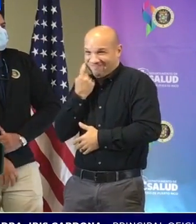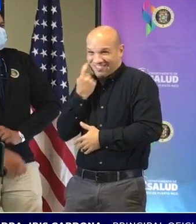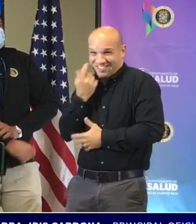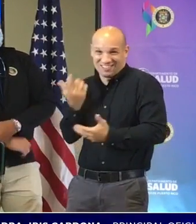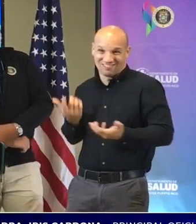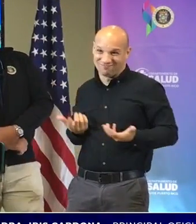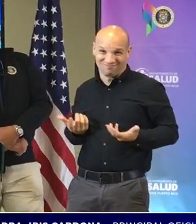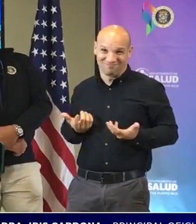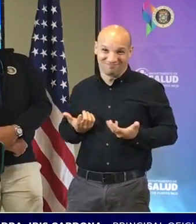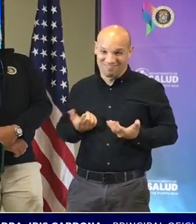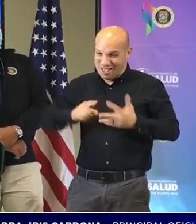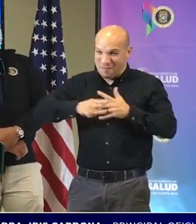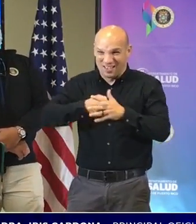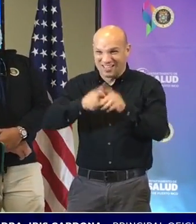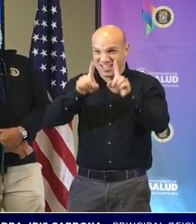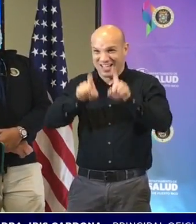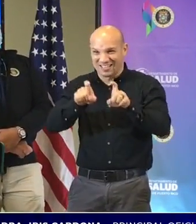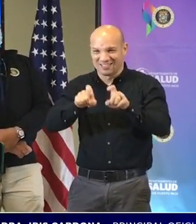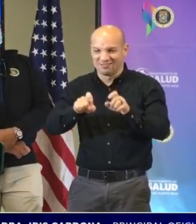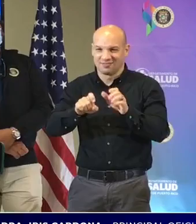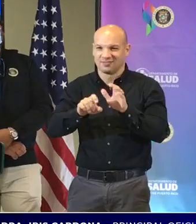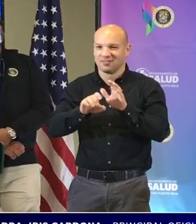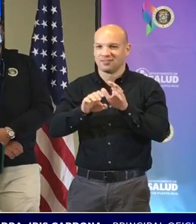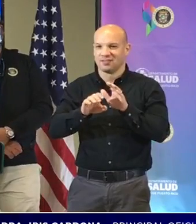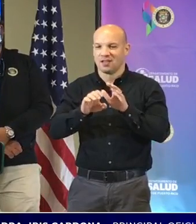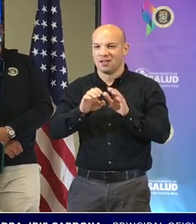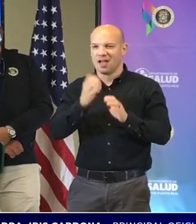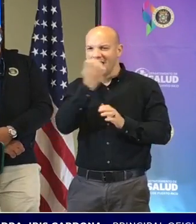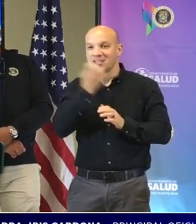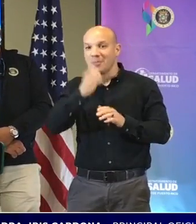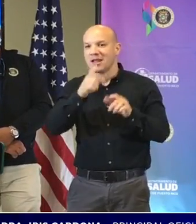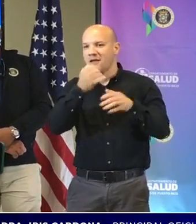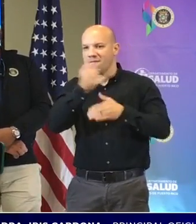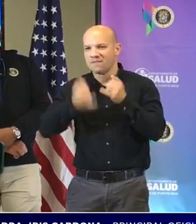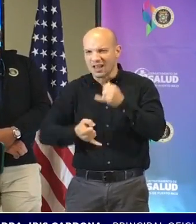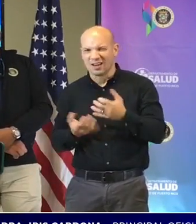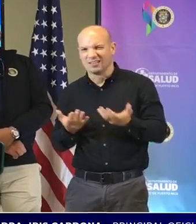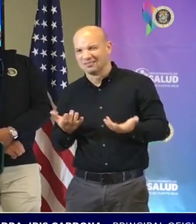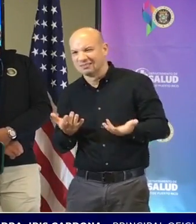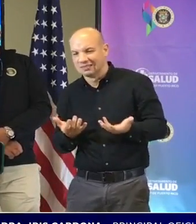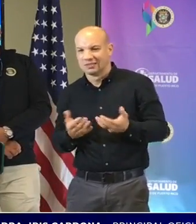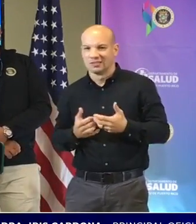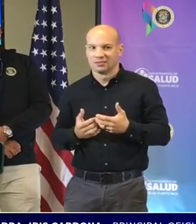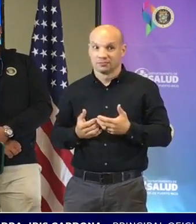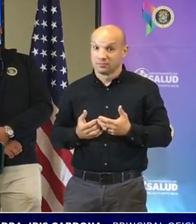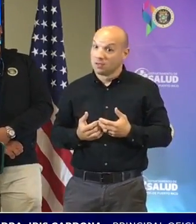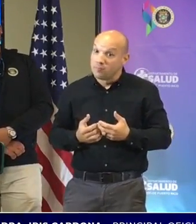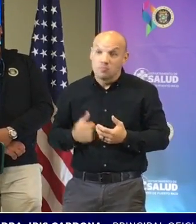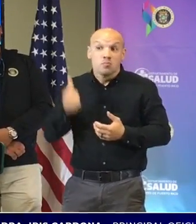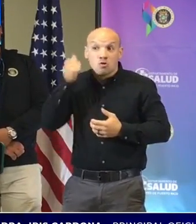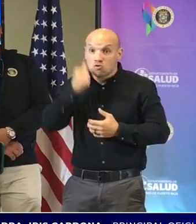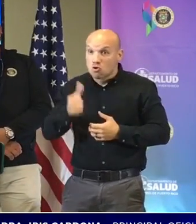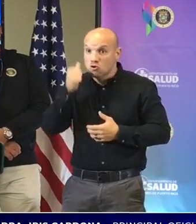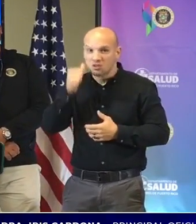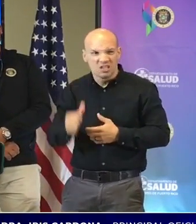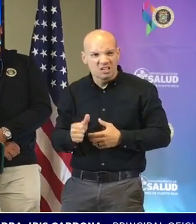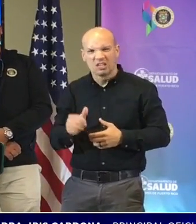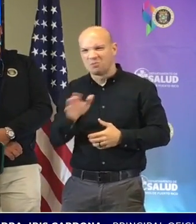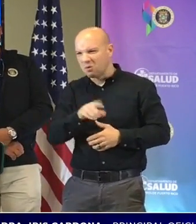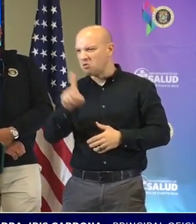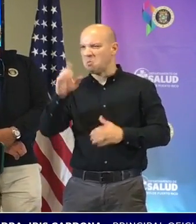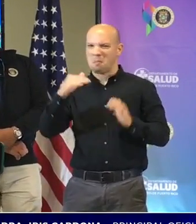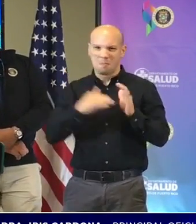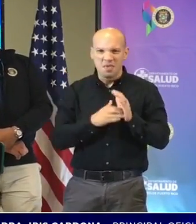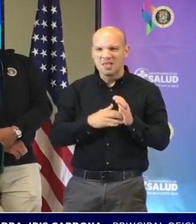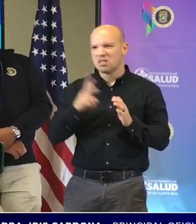obstante la última semana ha habido un incremento se están vacunando miles de niños todos los días estamos haciendo hacemos